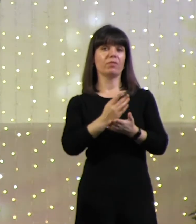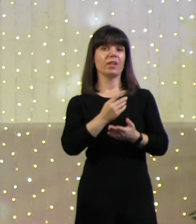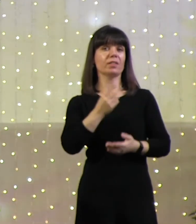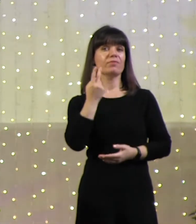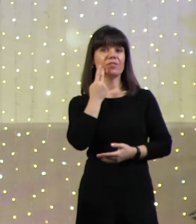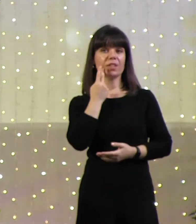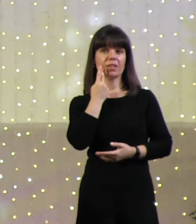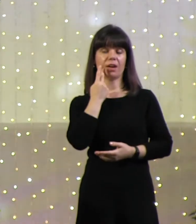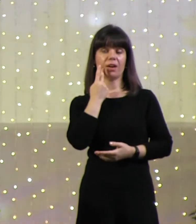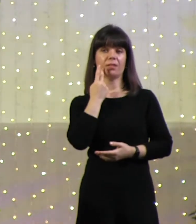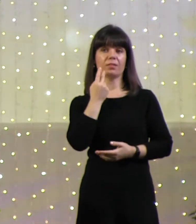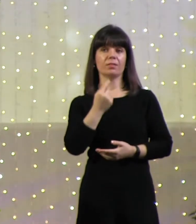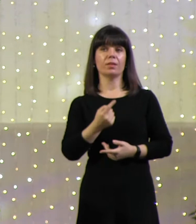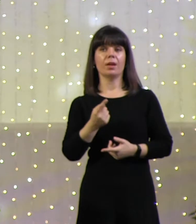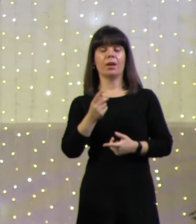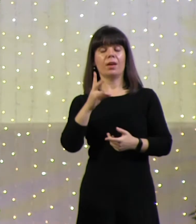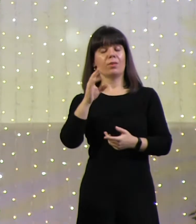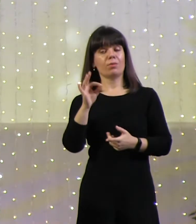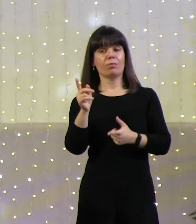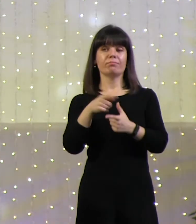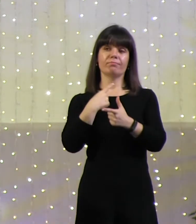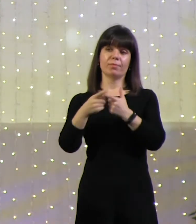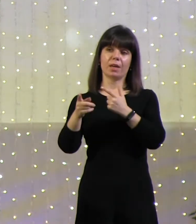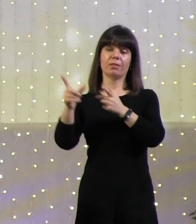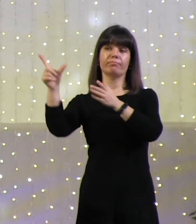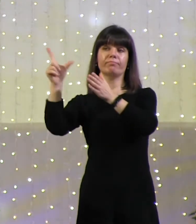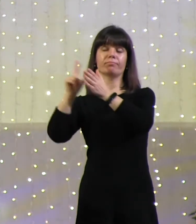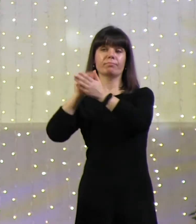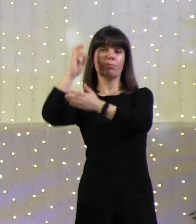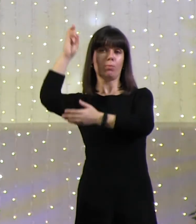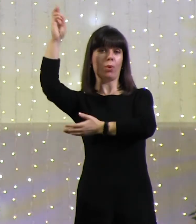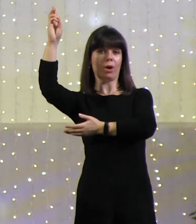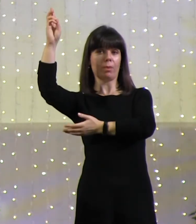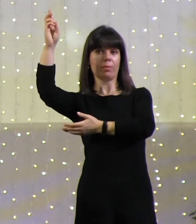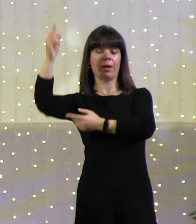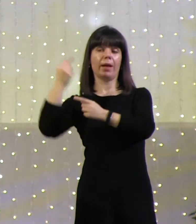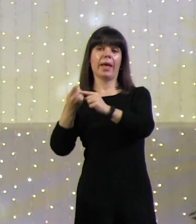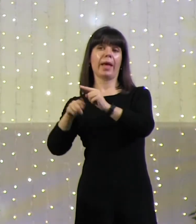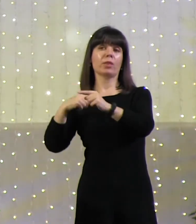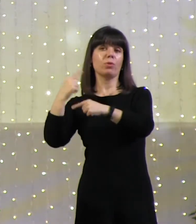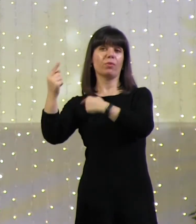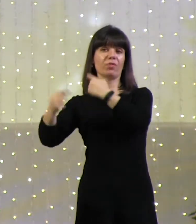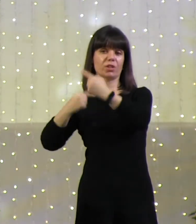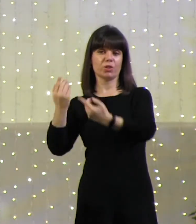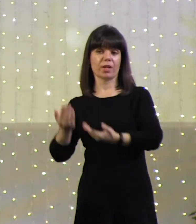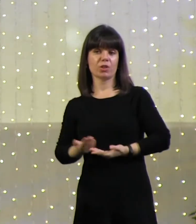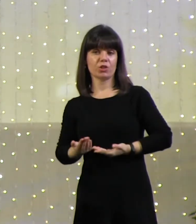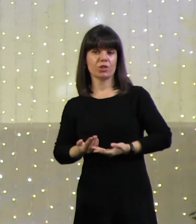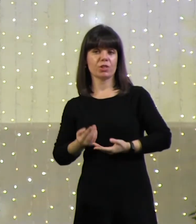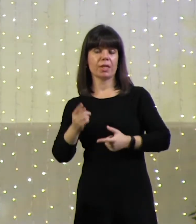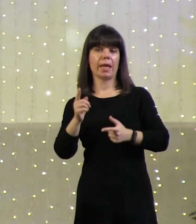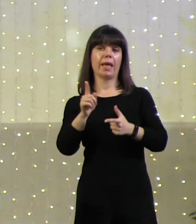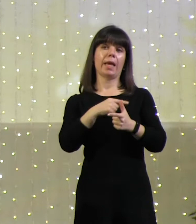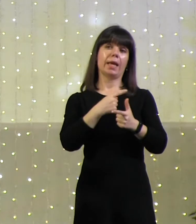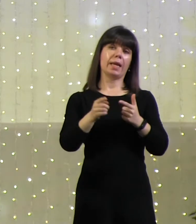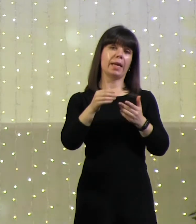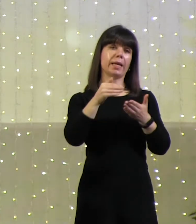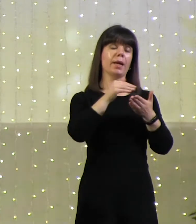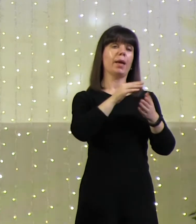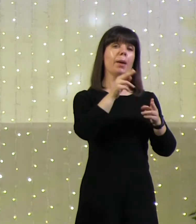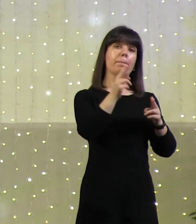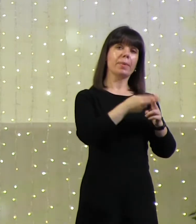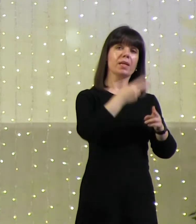но либо с источником жизни, с Богом, и это жизнь вечная, либо без Бога, в